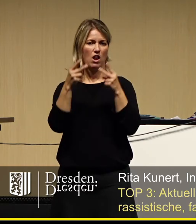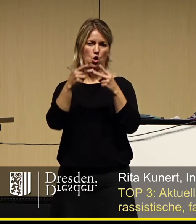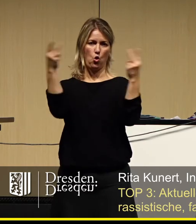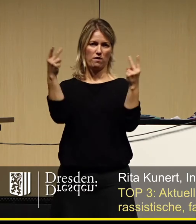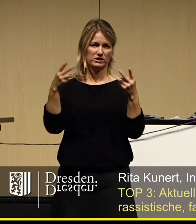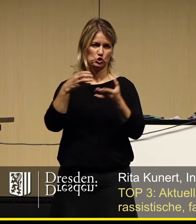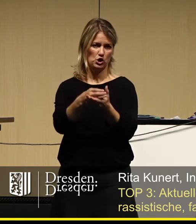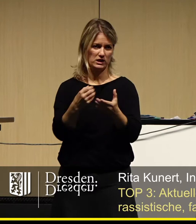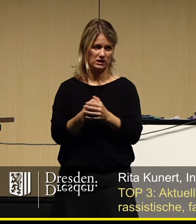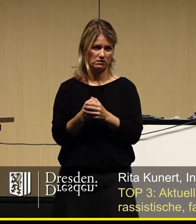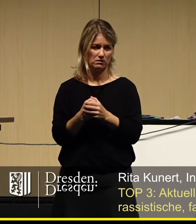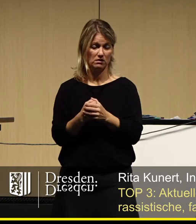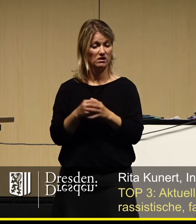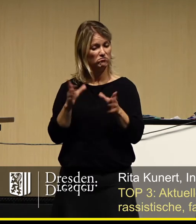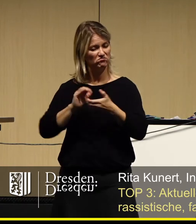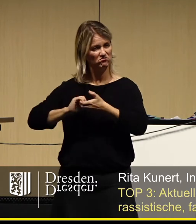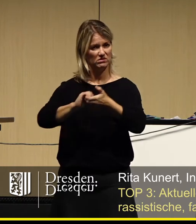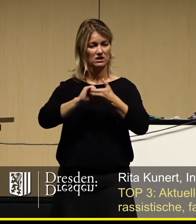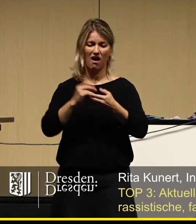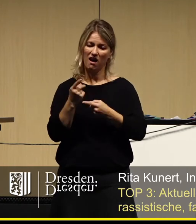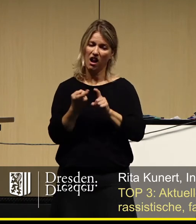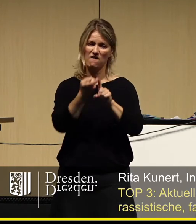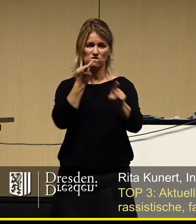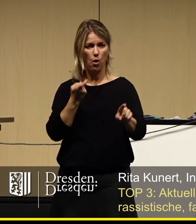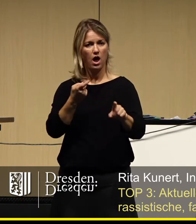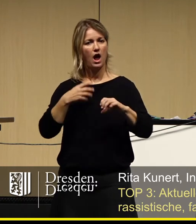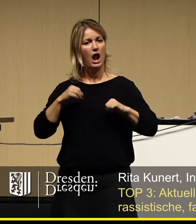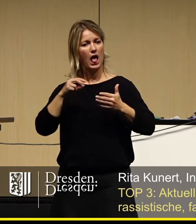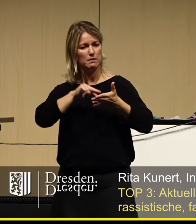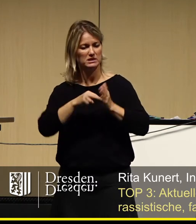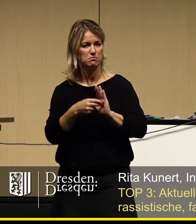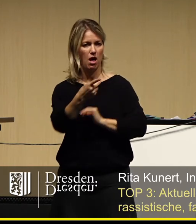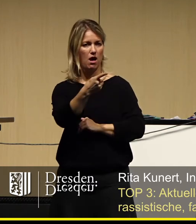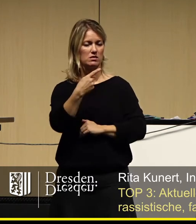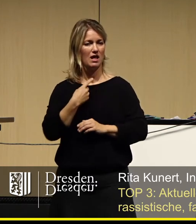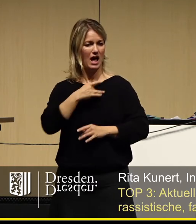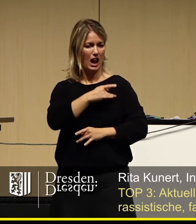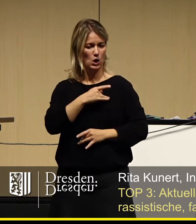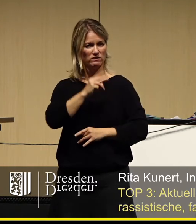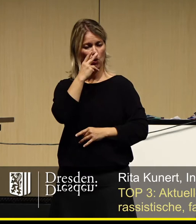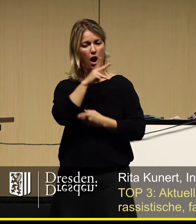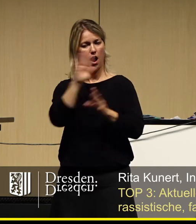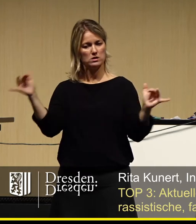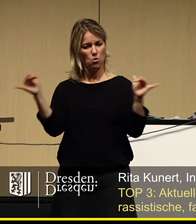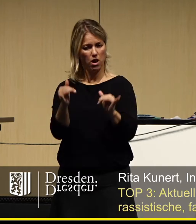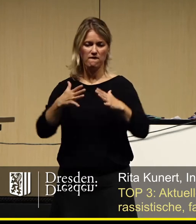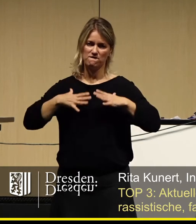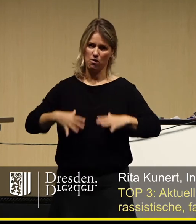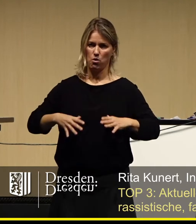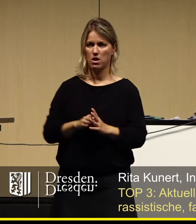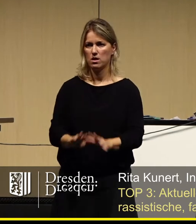unabhängig von ihrer Herkunft, Religion oder Lebensplanung wohlfühlen können. Vielen Dank für Ihre Aufmerksamkeit.